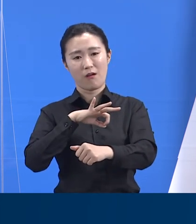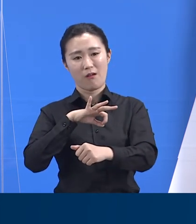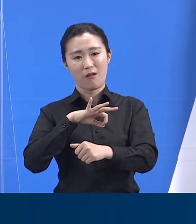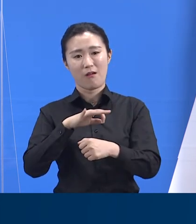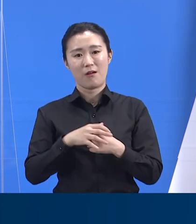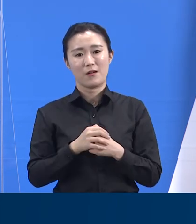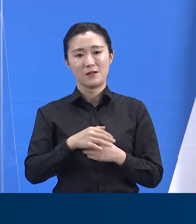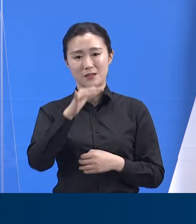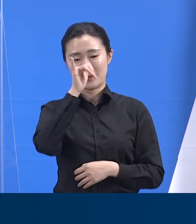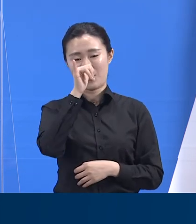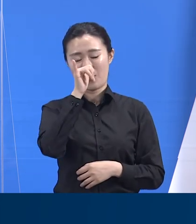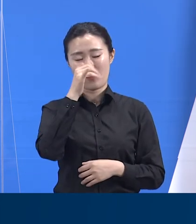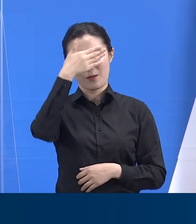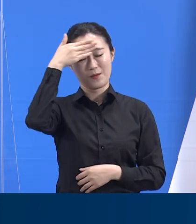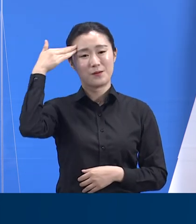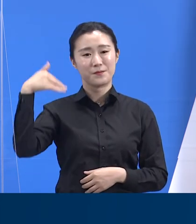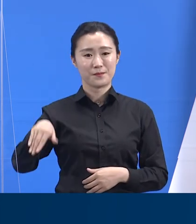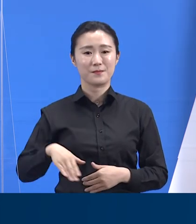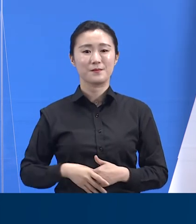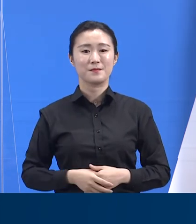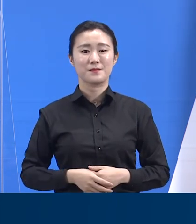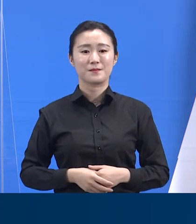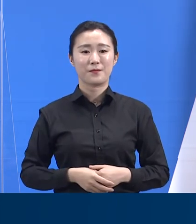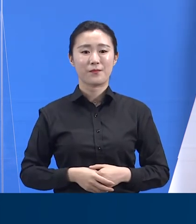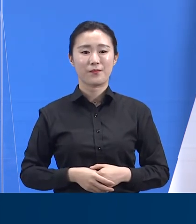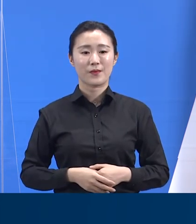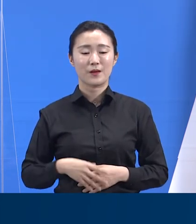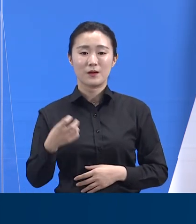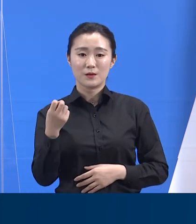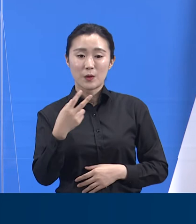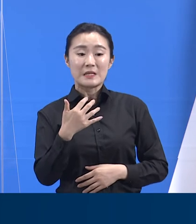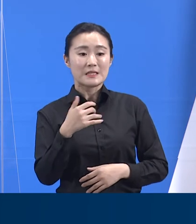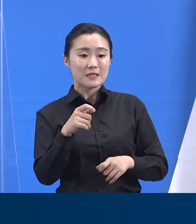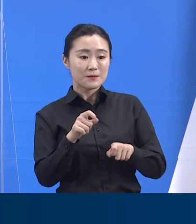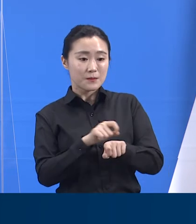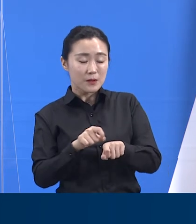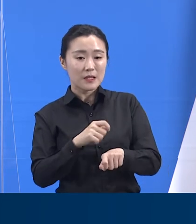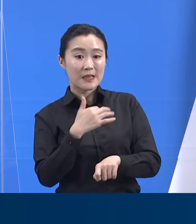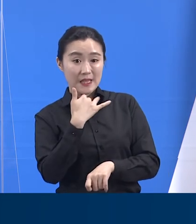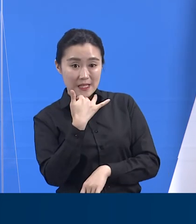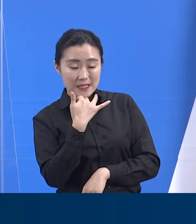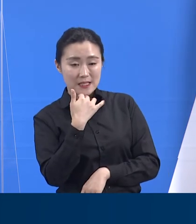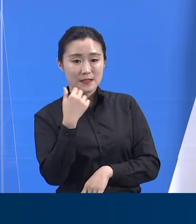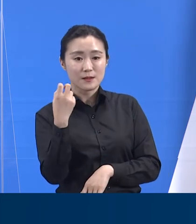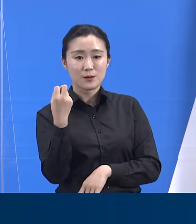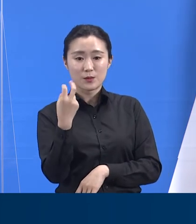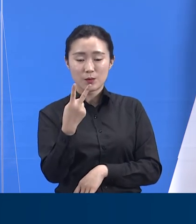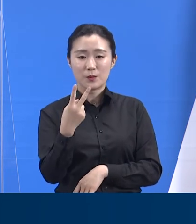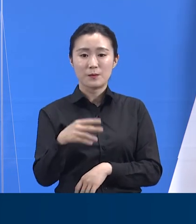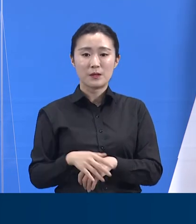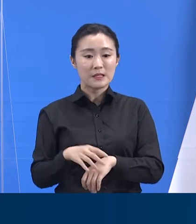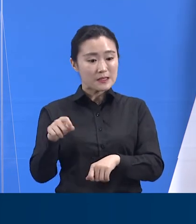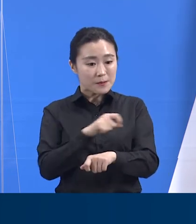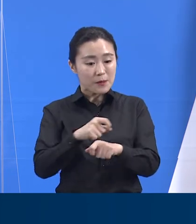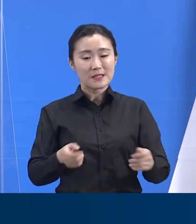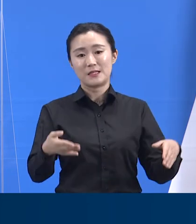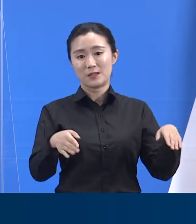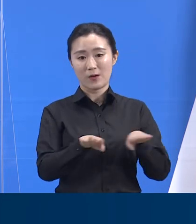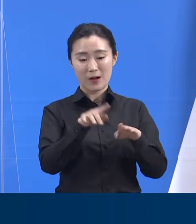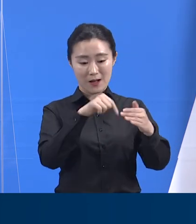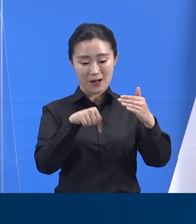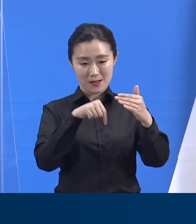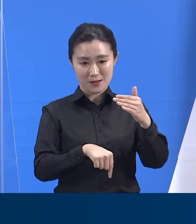다행입니다. 적어도 특정 연령대, 특정 시설에선 집단 면역 효과가 먼저 드러나고 있습니다.